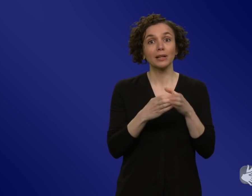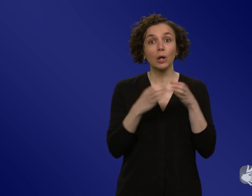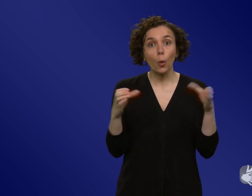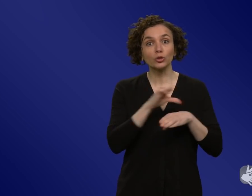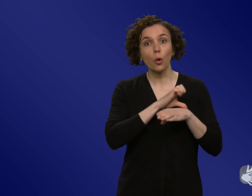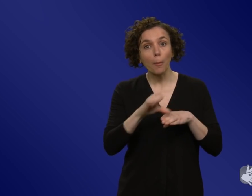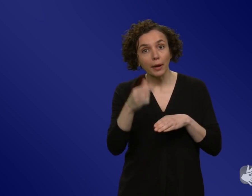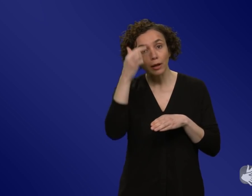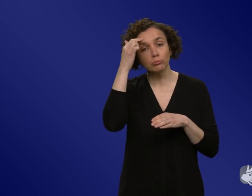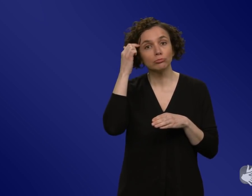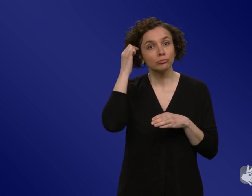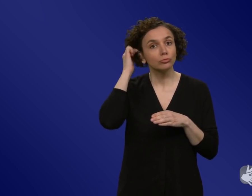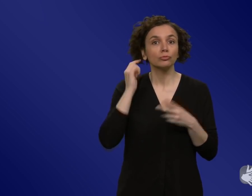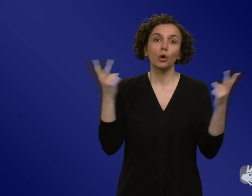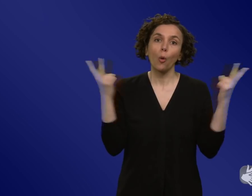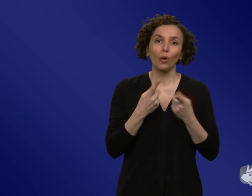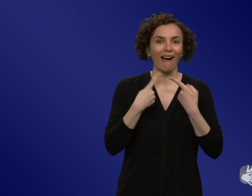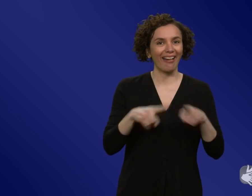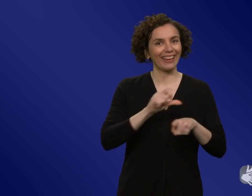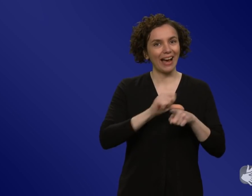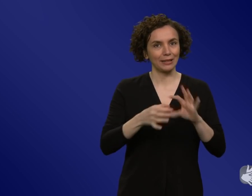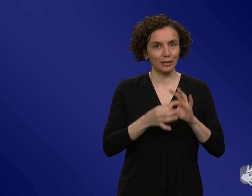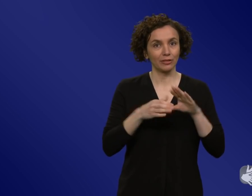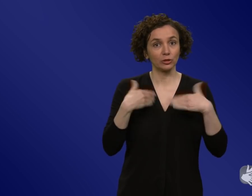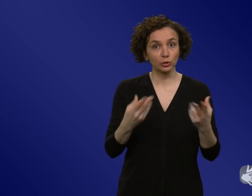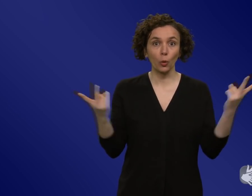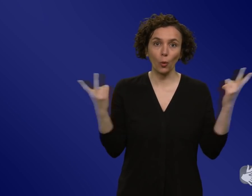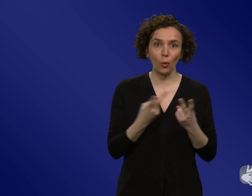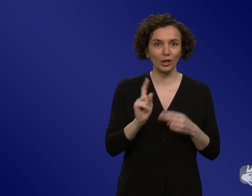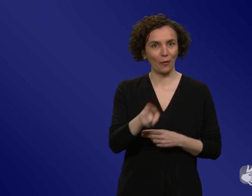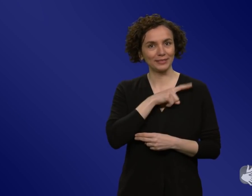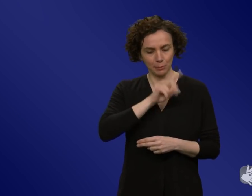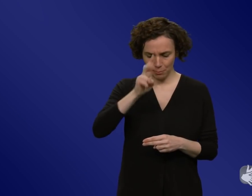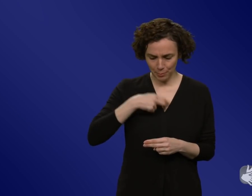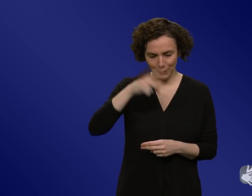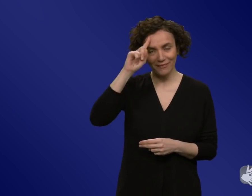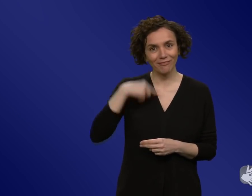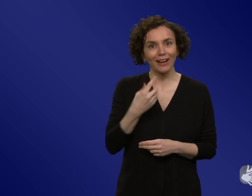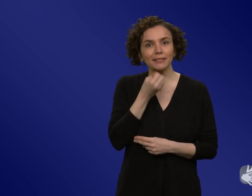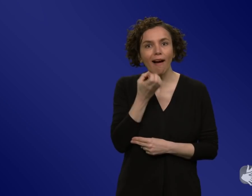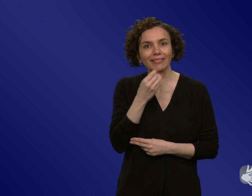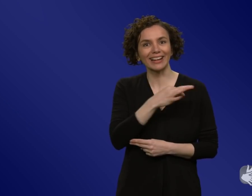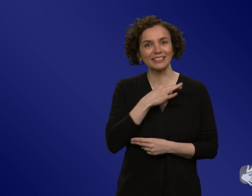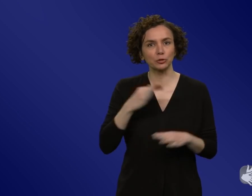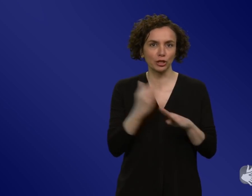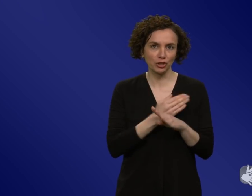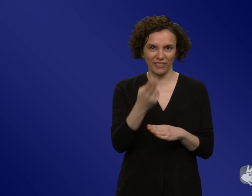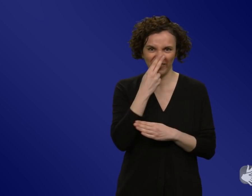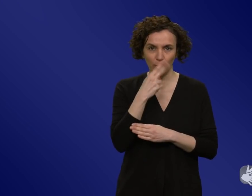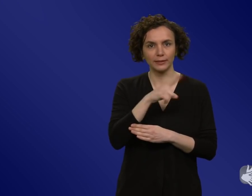operativen Eingriffen oder Ähnlichem, aber auch für sich selber gut im Alltag Gesundheitsentscheidungen treffen zu können. Und um das